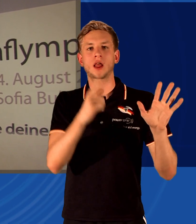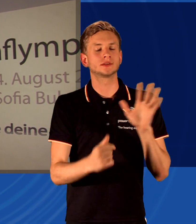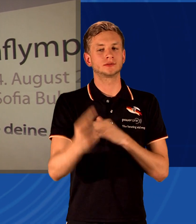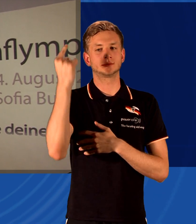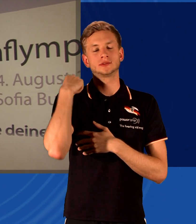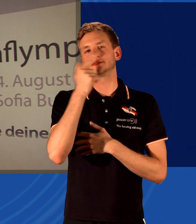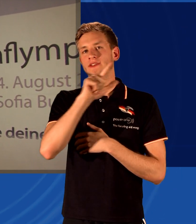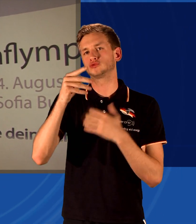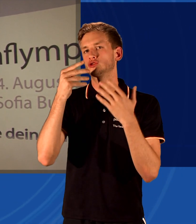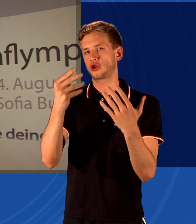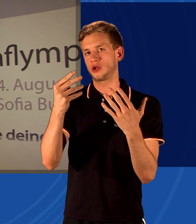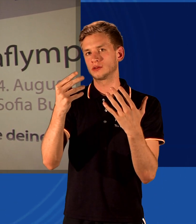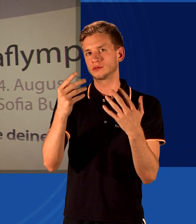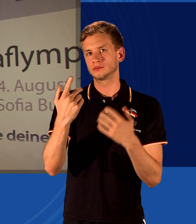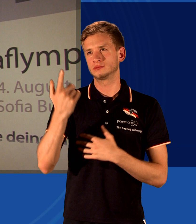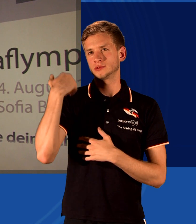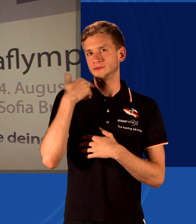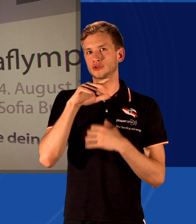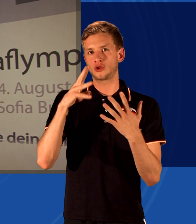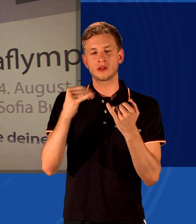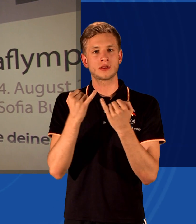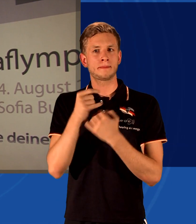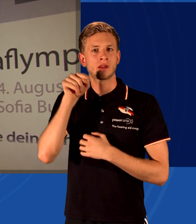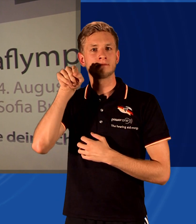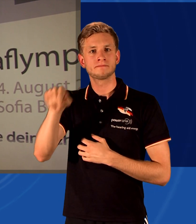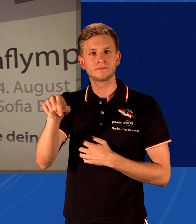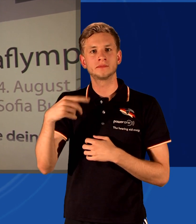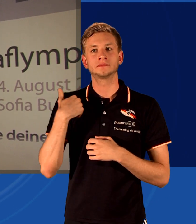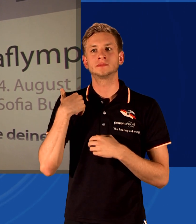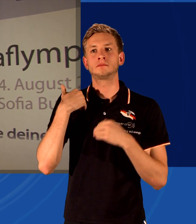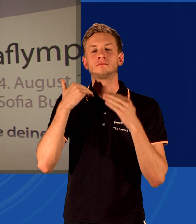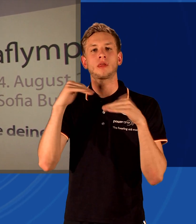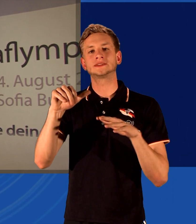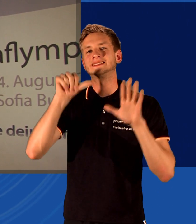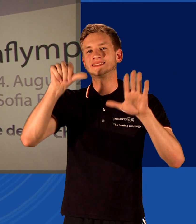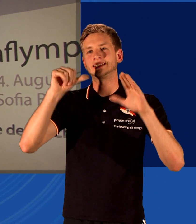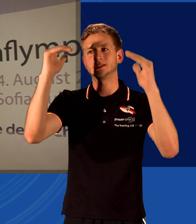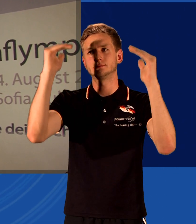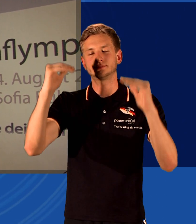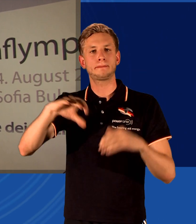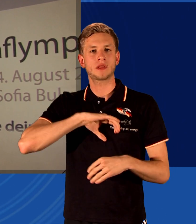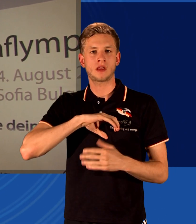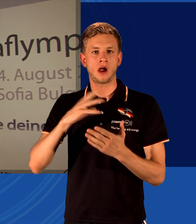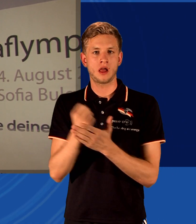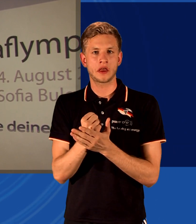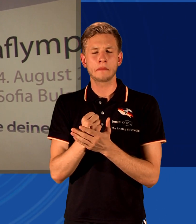in der Nationen-Erwertung gewesen. Und ich bin guter Dinge, dass wir da drüber wegbleiben.